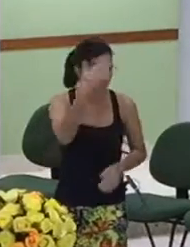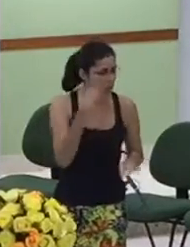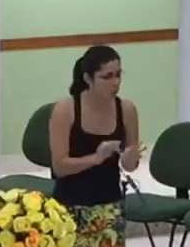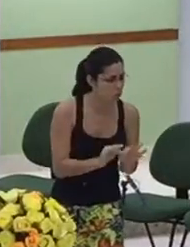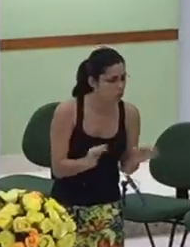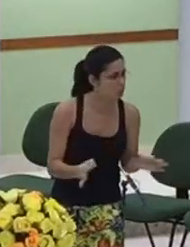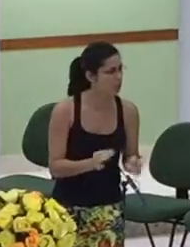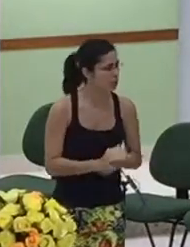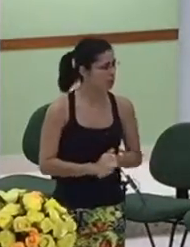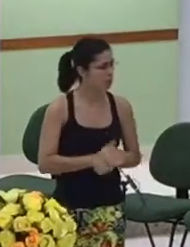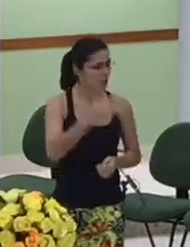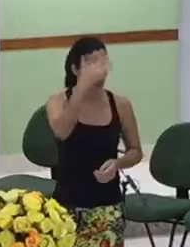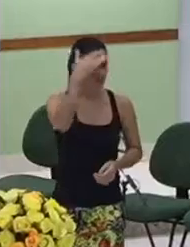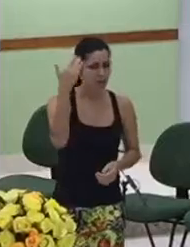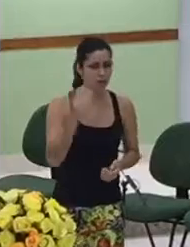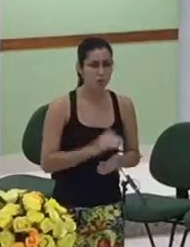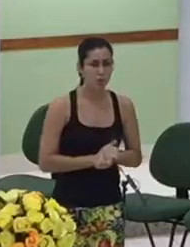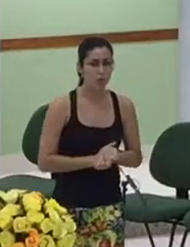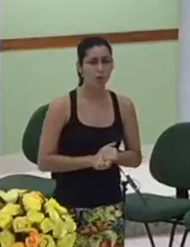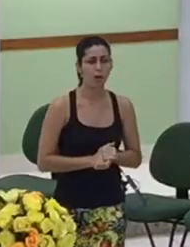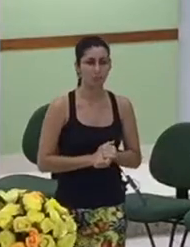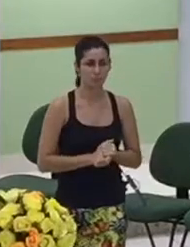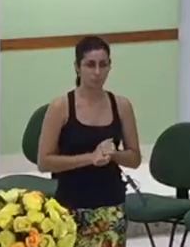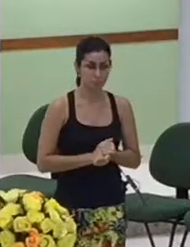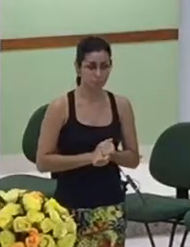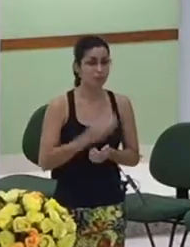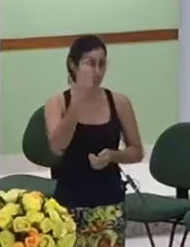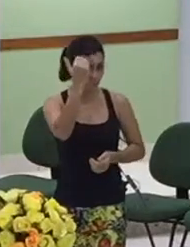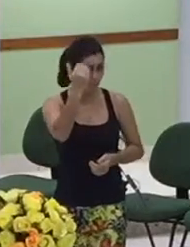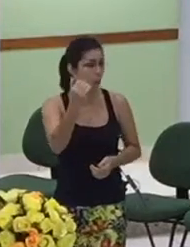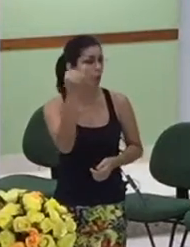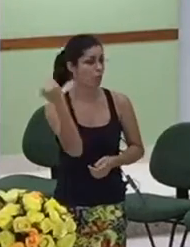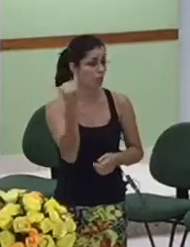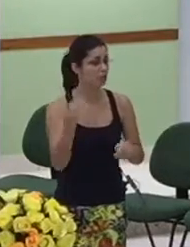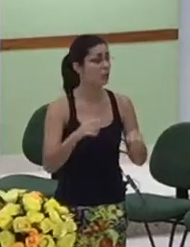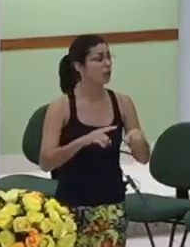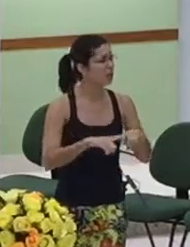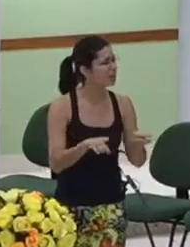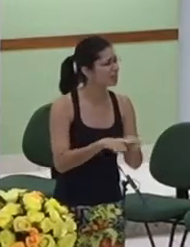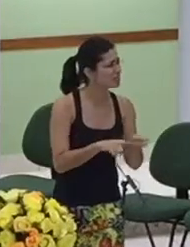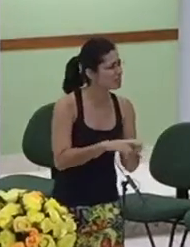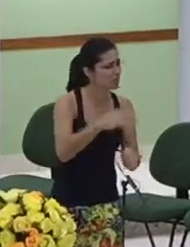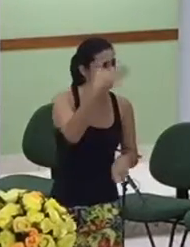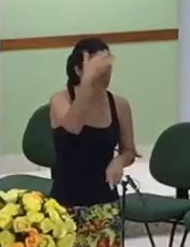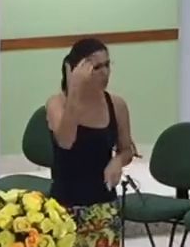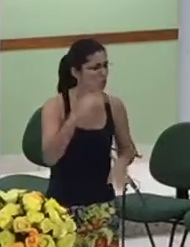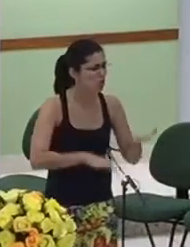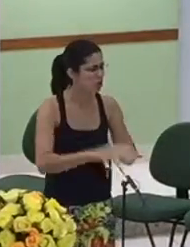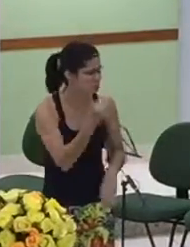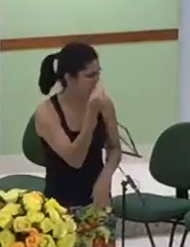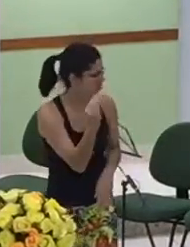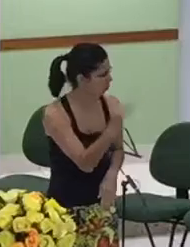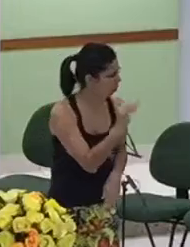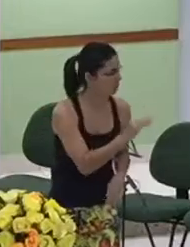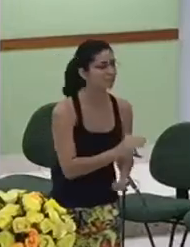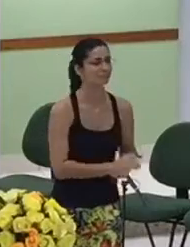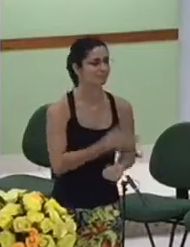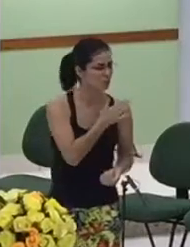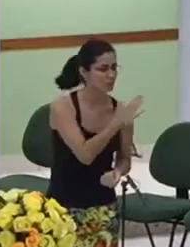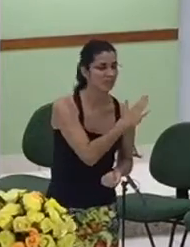aqueles que são lembrados mas aqueles que também são esquecidos porque pense irmão porque nós